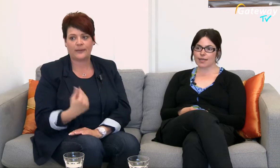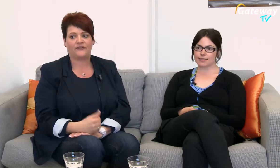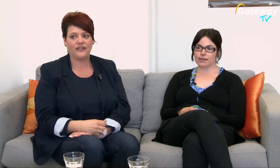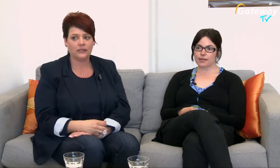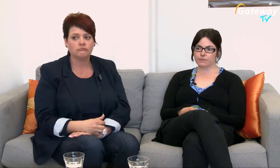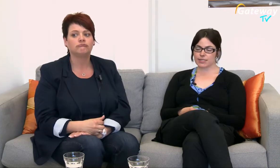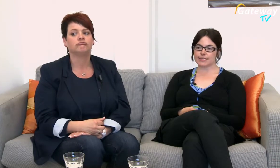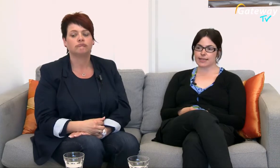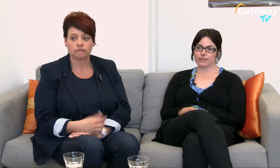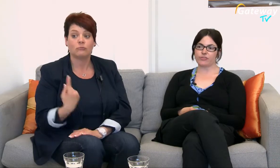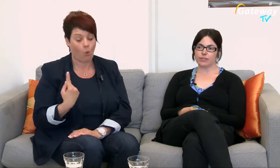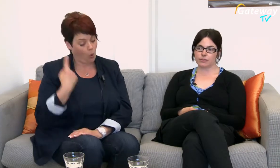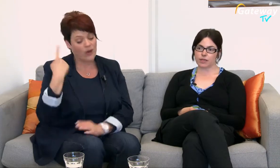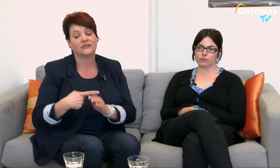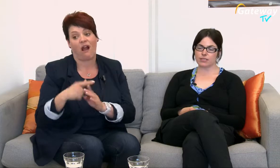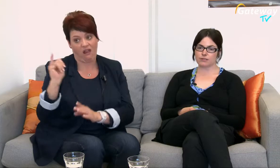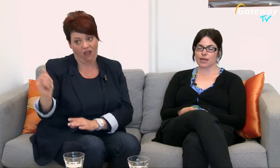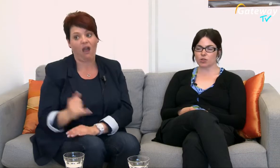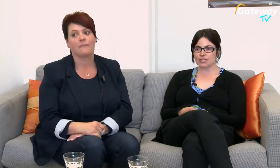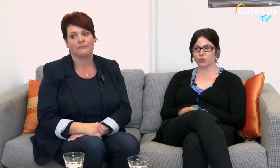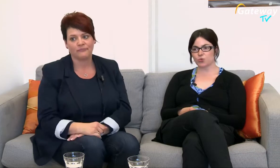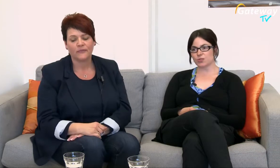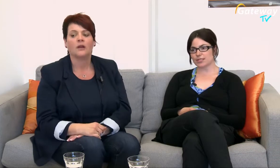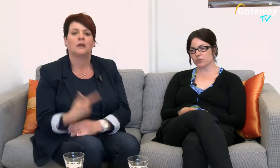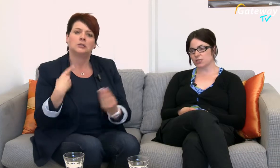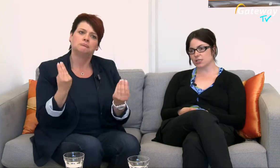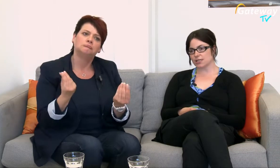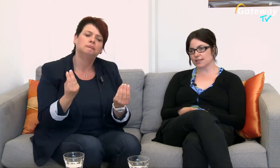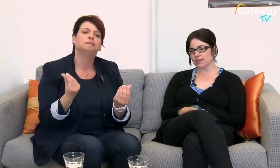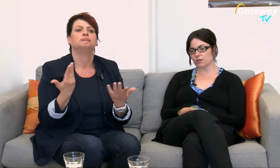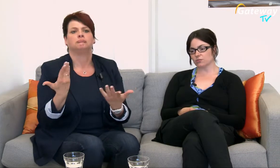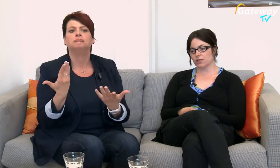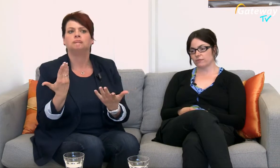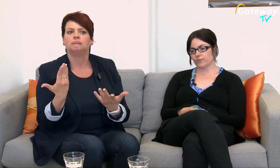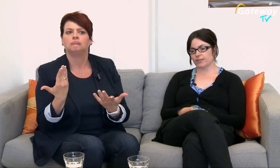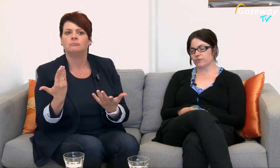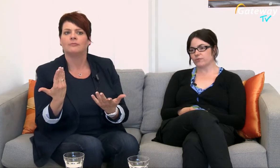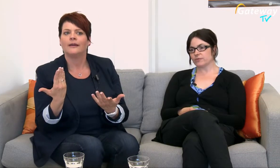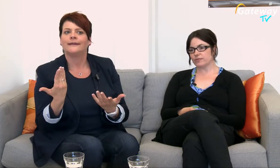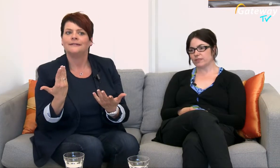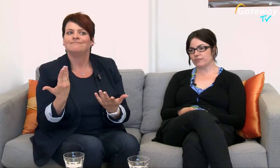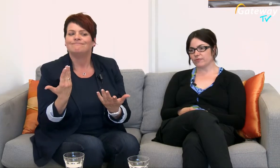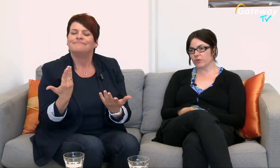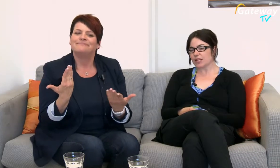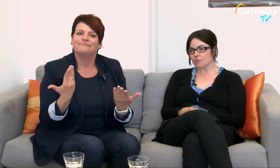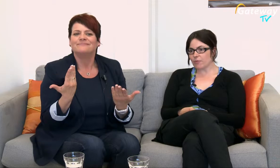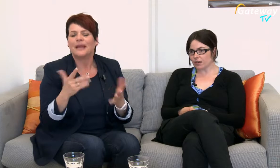Anzahl, das ist sehr, sehr viel Ja und ich habe auch das Gefühl, dass wirklich diese Anzahl auch Das wird halt immer mehr,